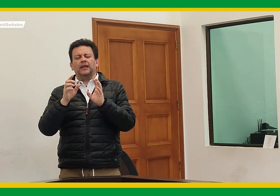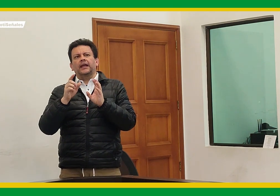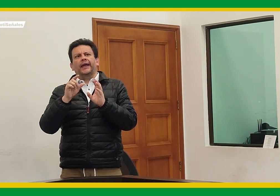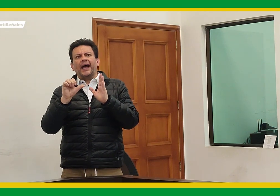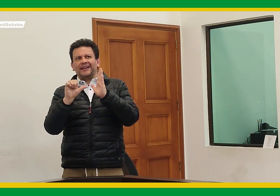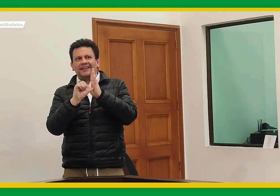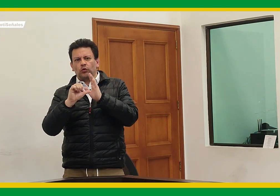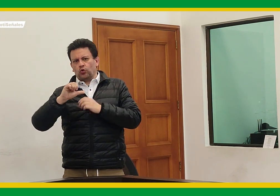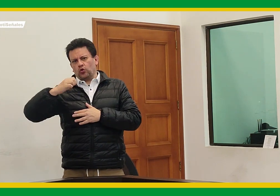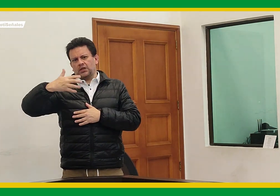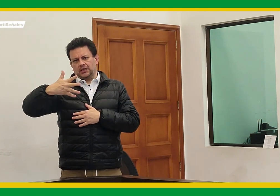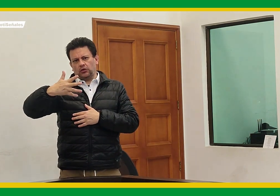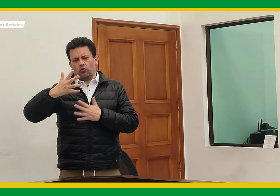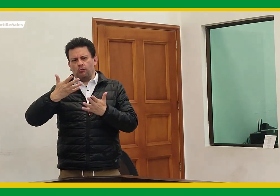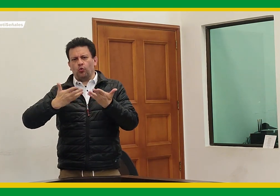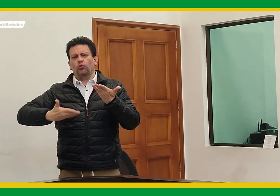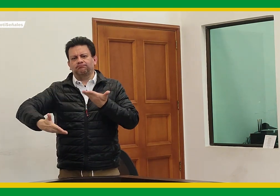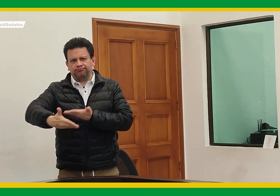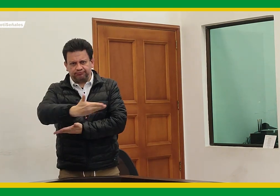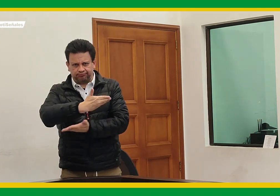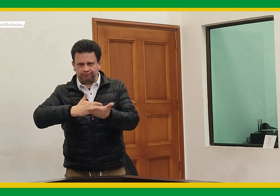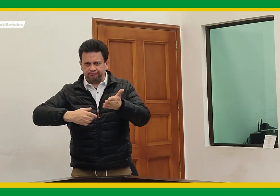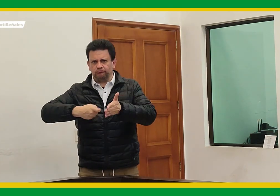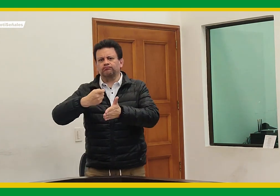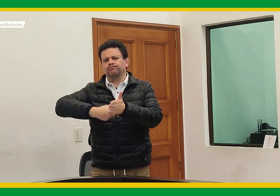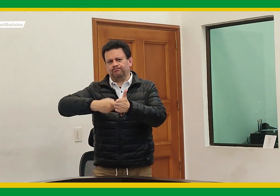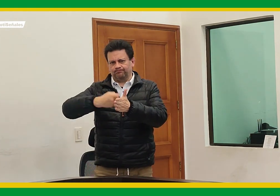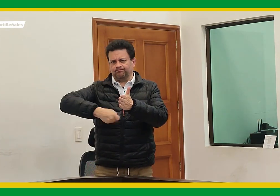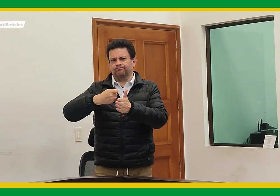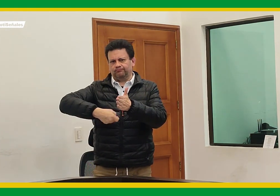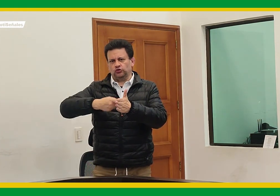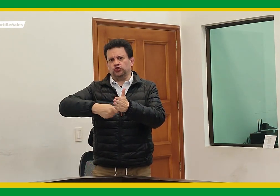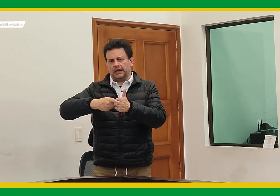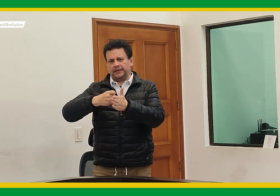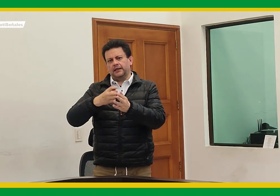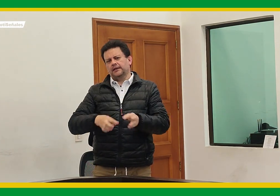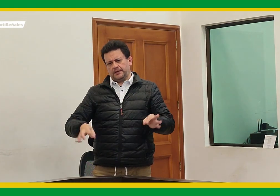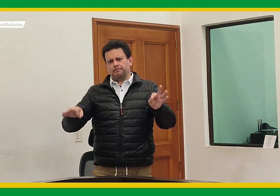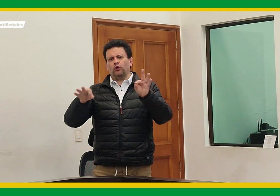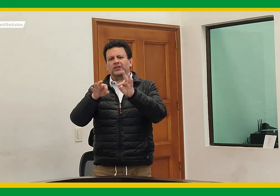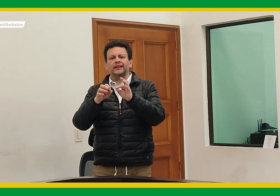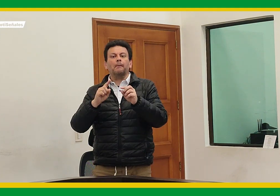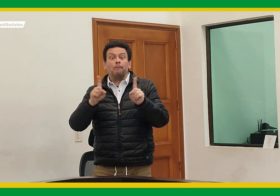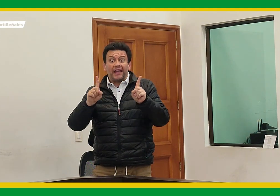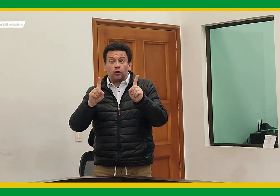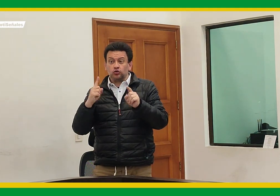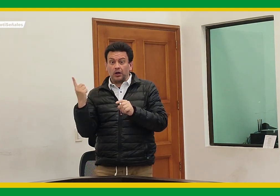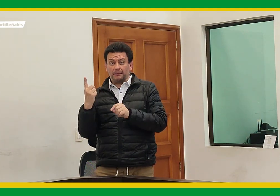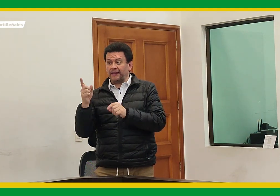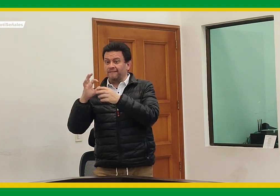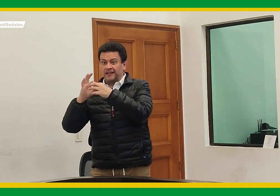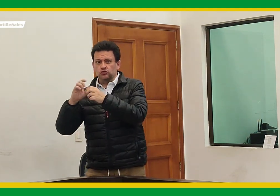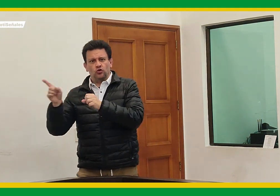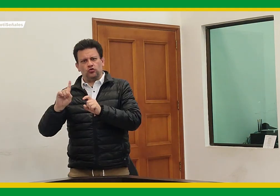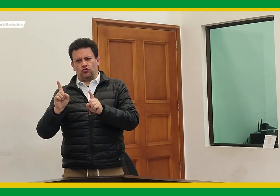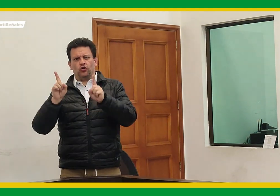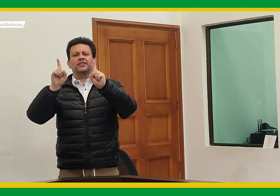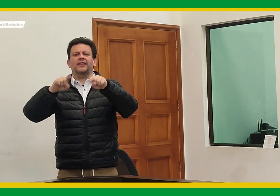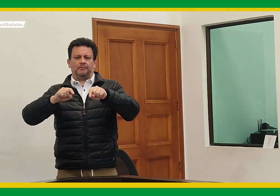que nosotros tenemos. Pensando en el artículo quinto y de acuerdo con FENASCOL, ponerlo en discusión en mesa para hacer esas correcciones no solo